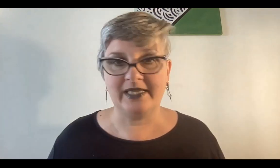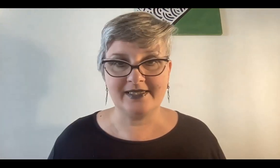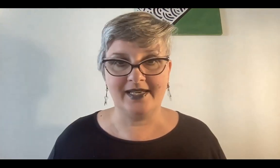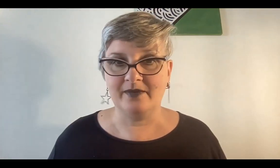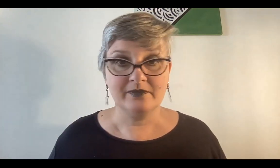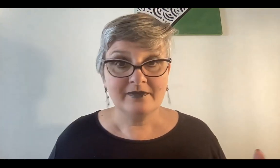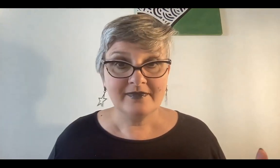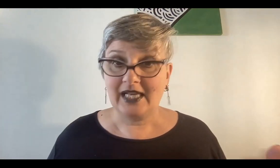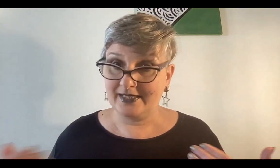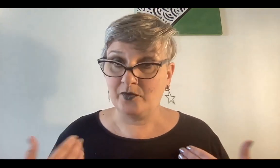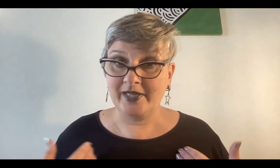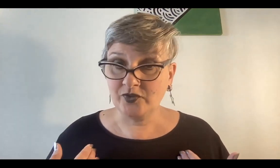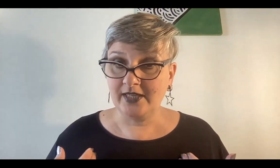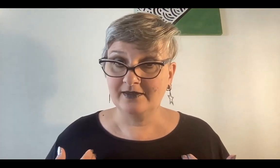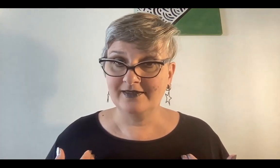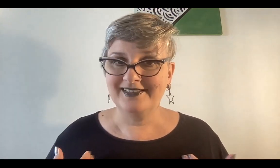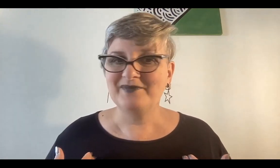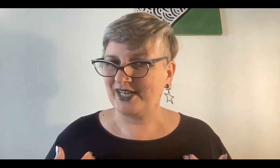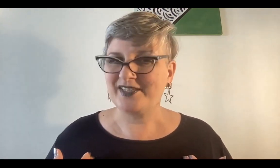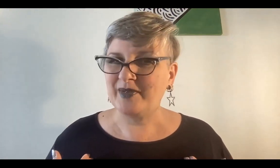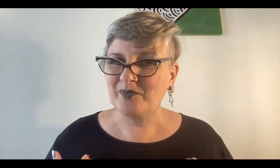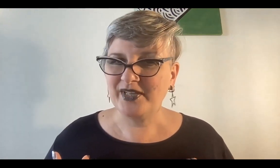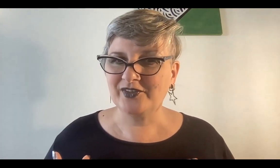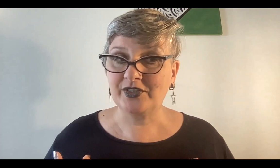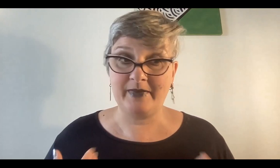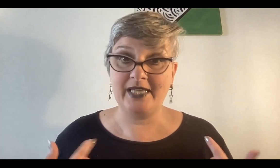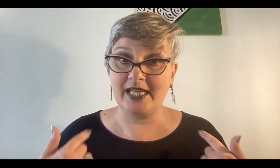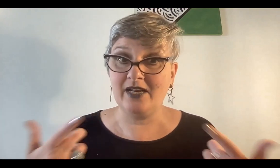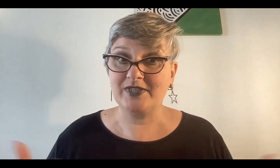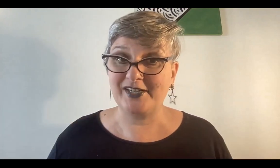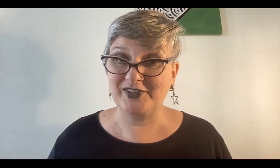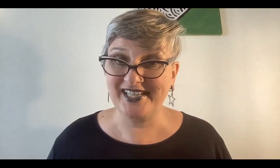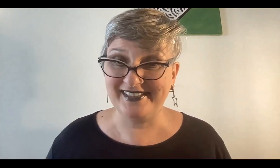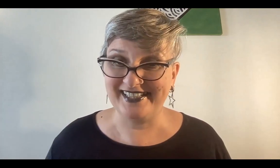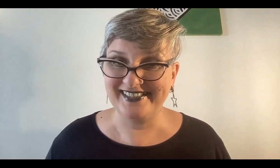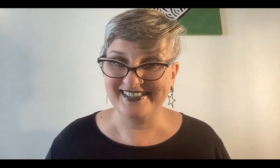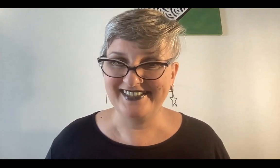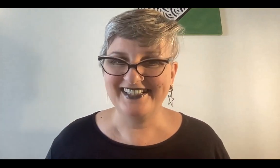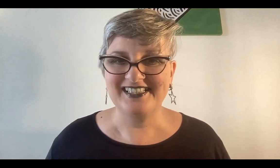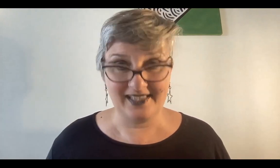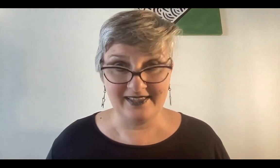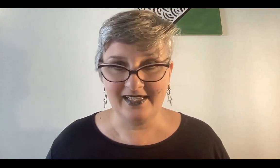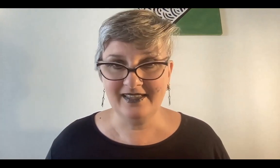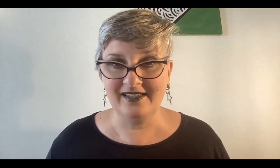comérsela. El ser humano sí, porque el ser humano puede encontrar otras maneras, es la fuerza consciente. ¿Se entiende?